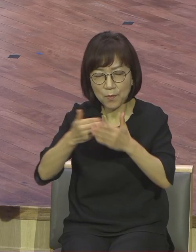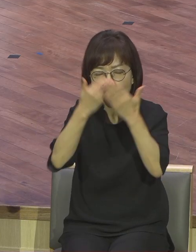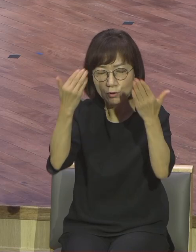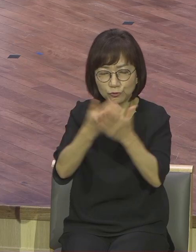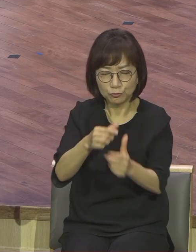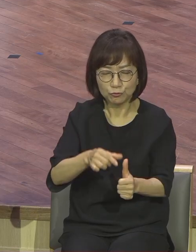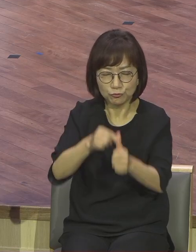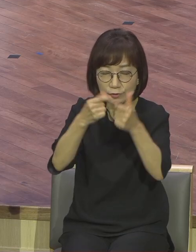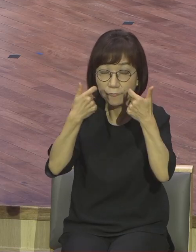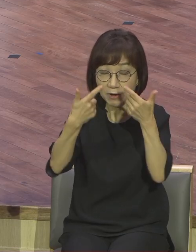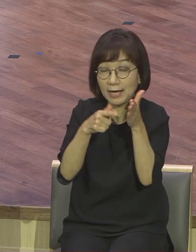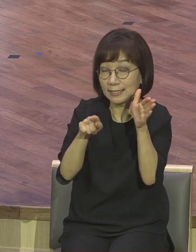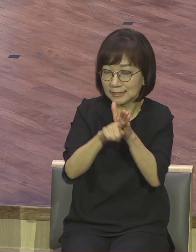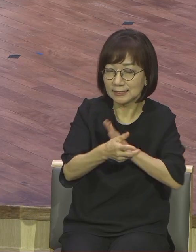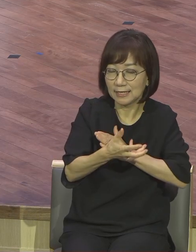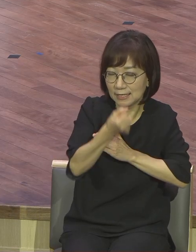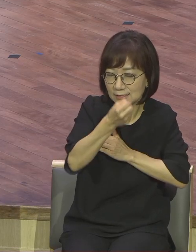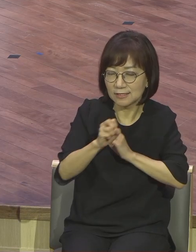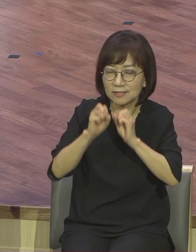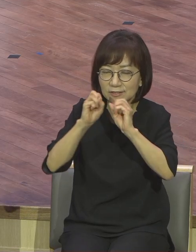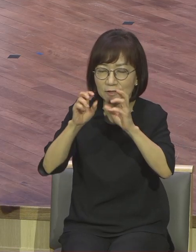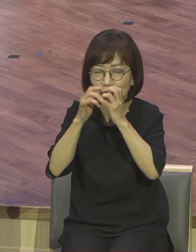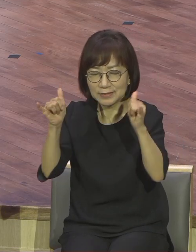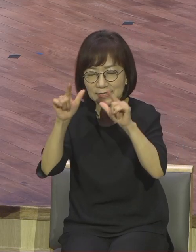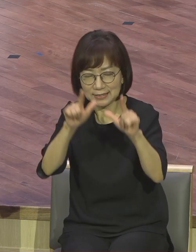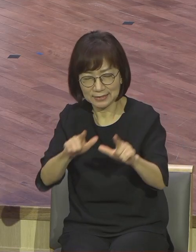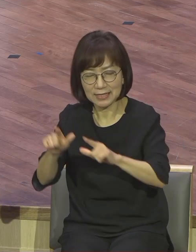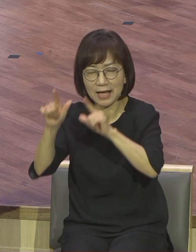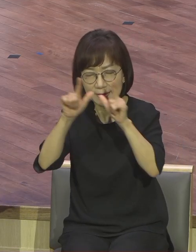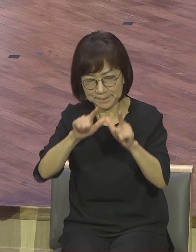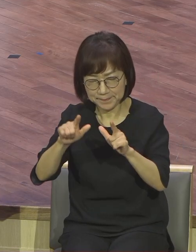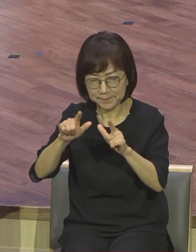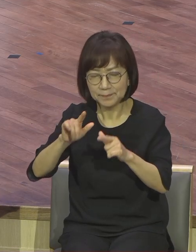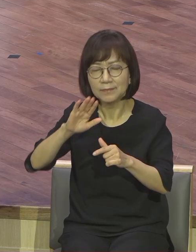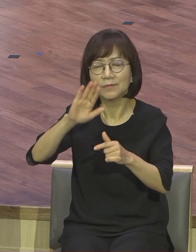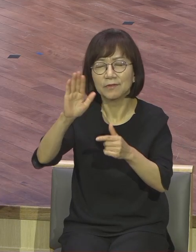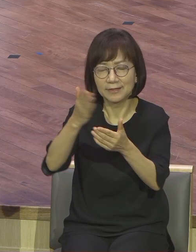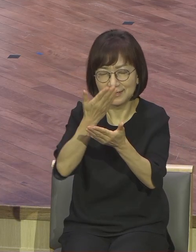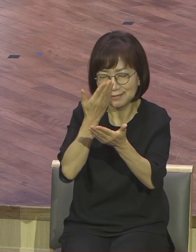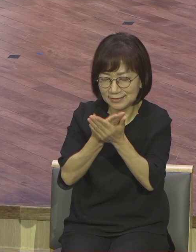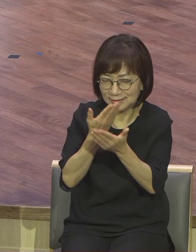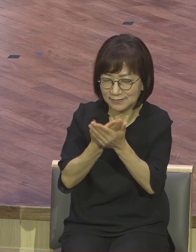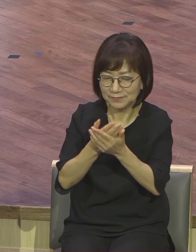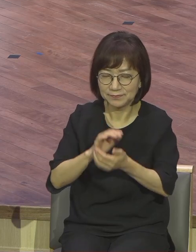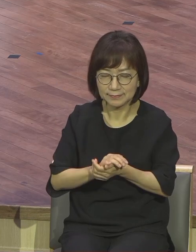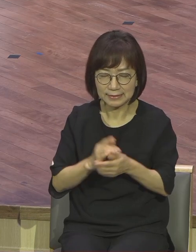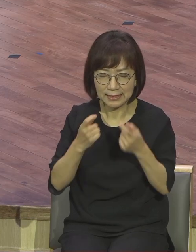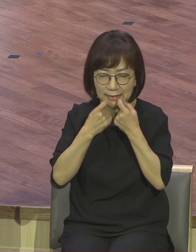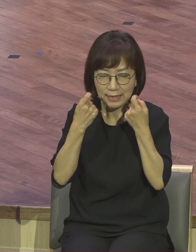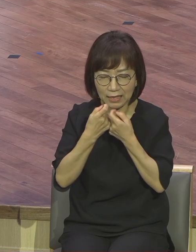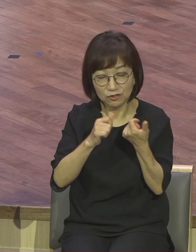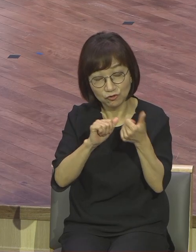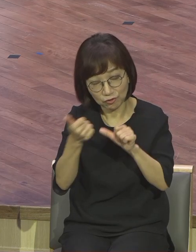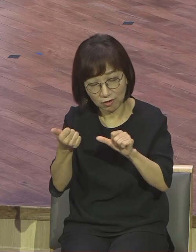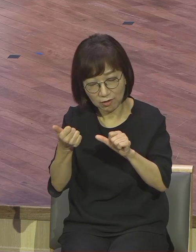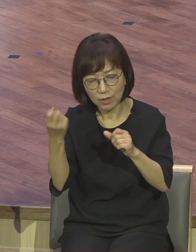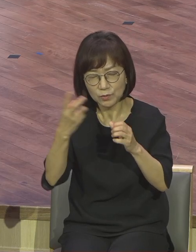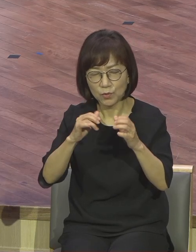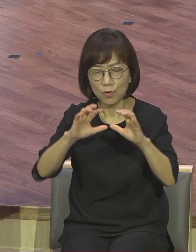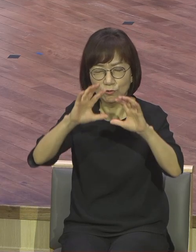속에서 전두자의 삶 속으로 들어가게 하여 주옵사서 개인 종말이 있고 우주 종말이 있습니다 주의